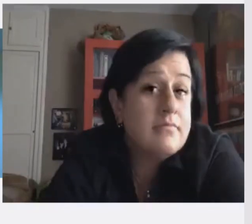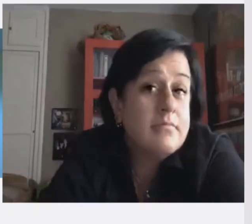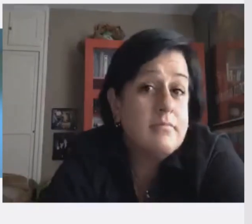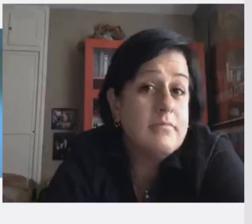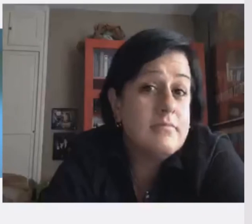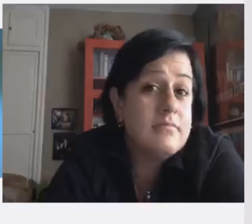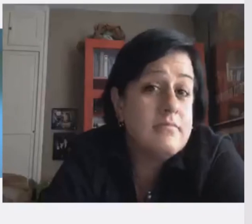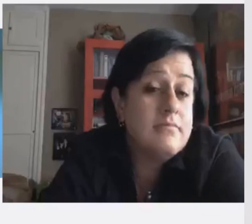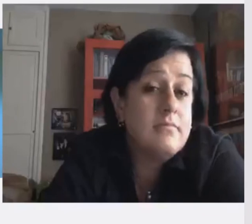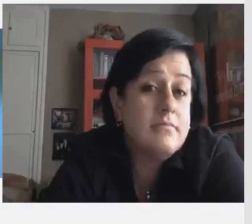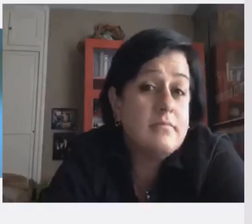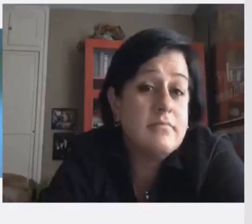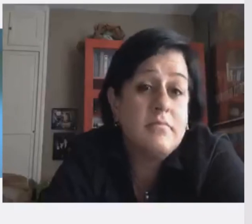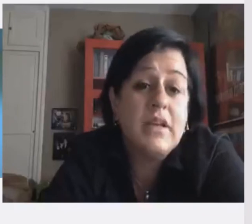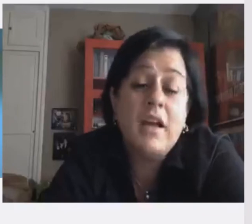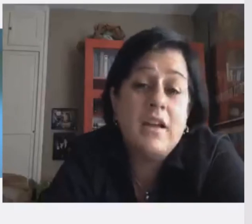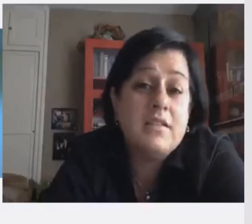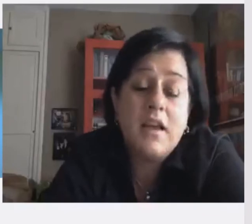сценариста.